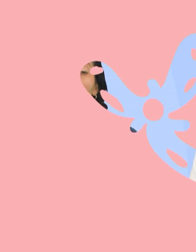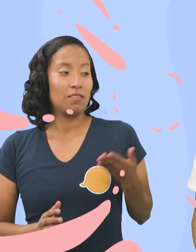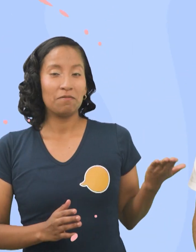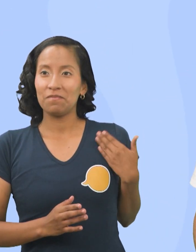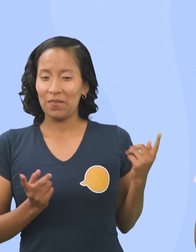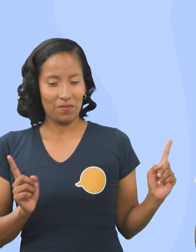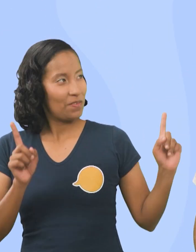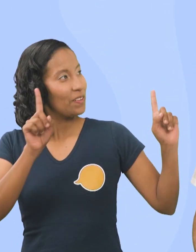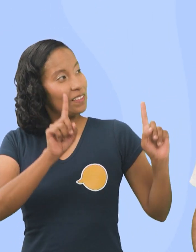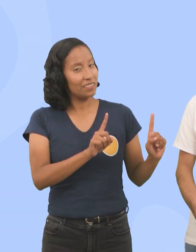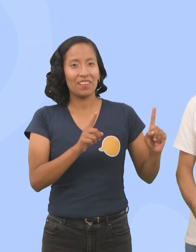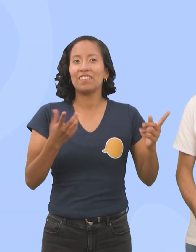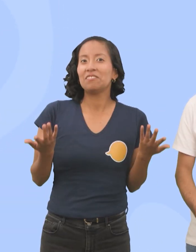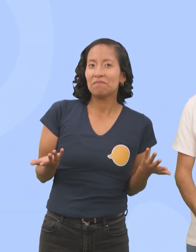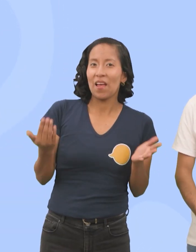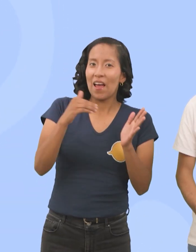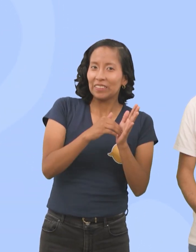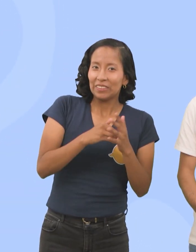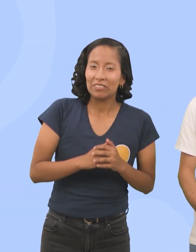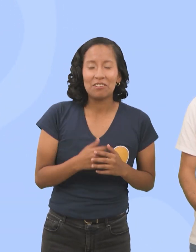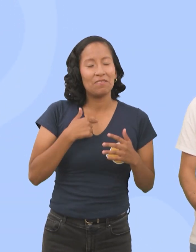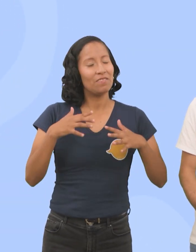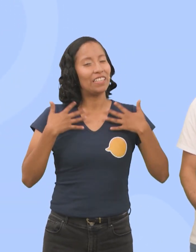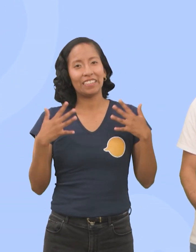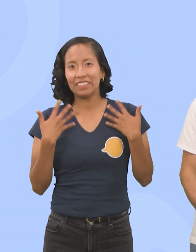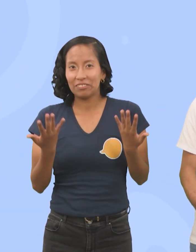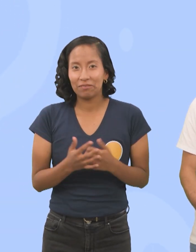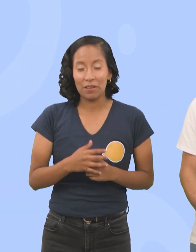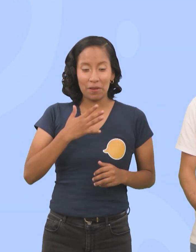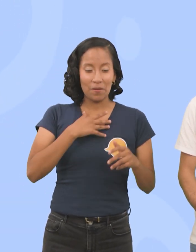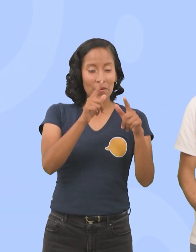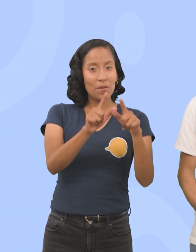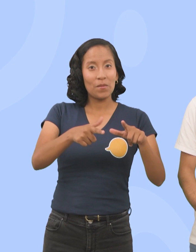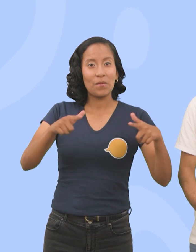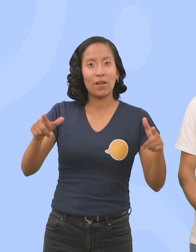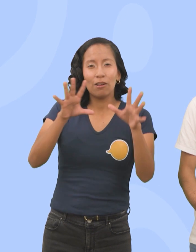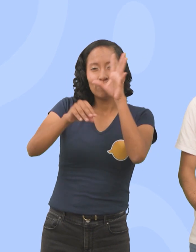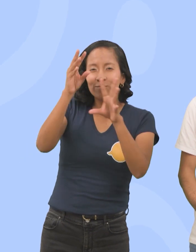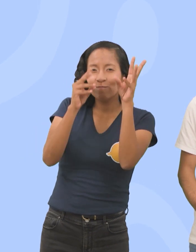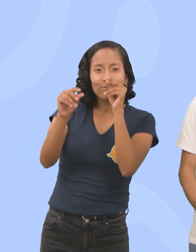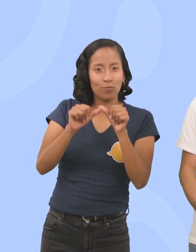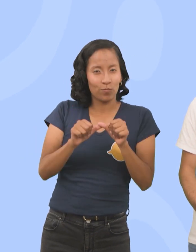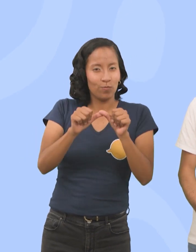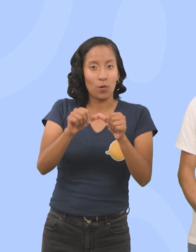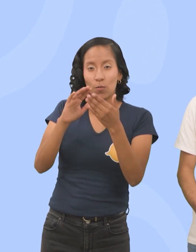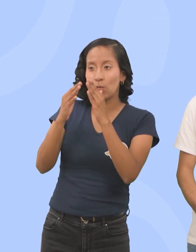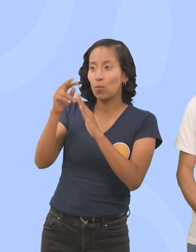Estoy feliz de estar nuevamente acá juntos para seguir aprendiendo mi lengua La lengua de la Comunidad Sorda